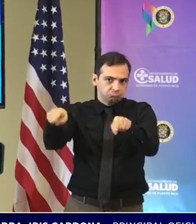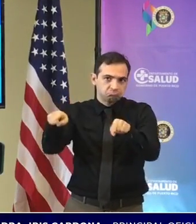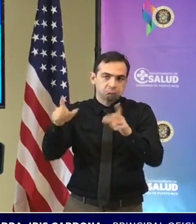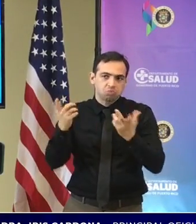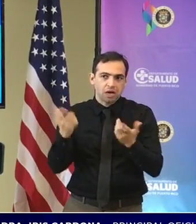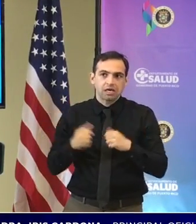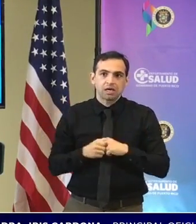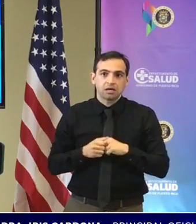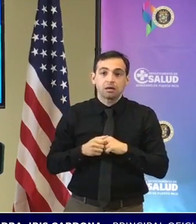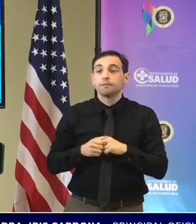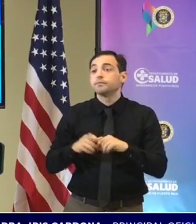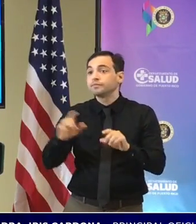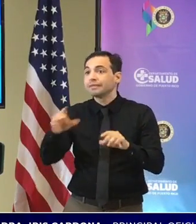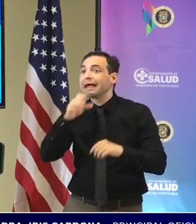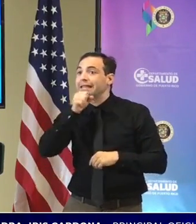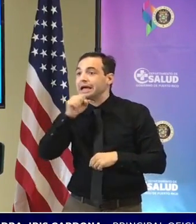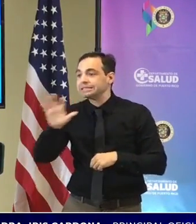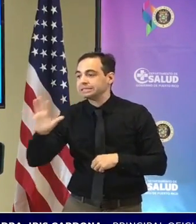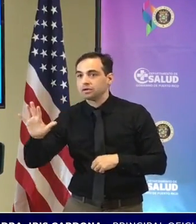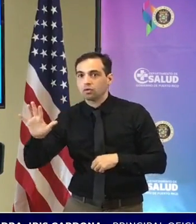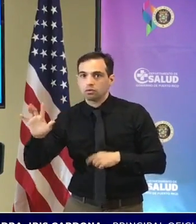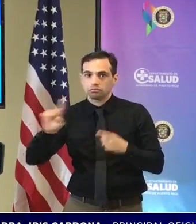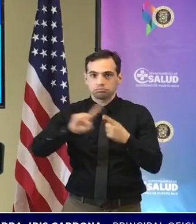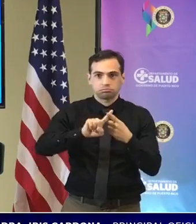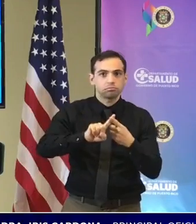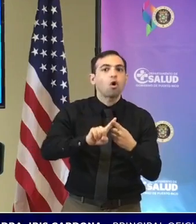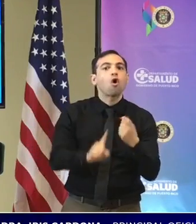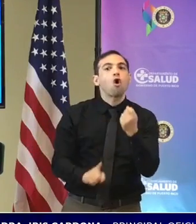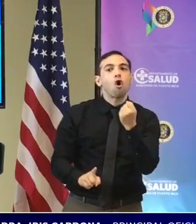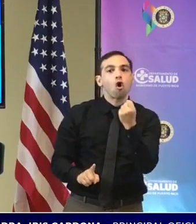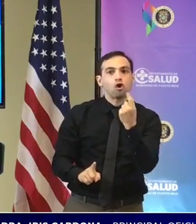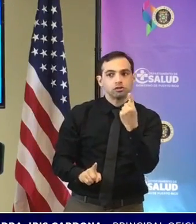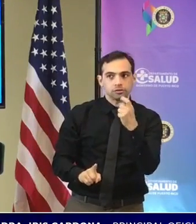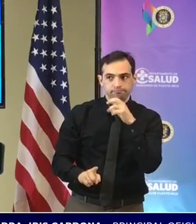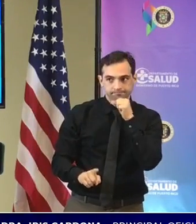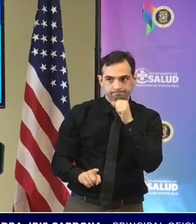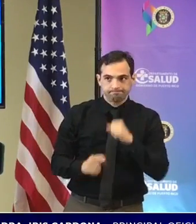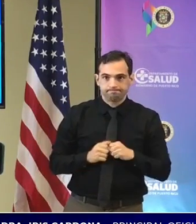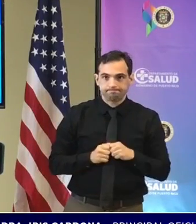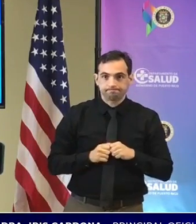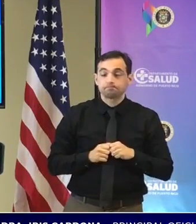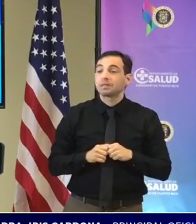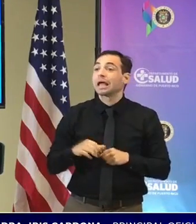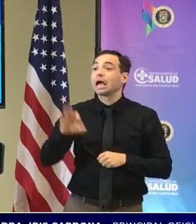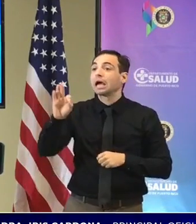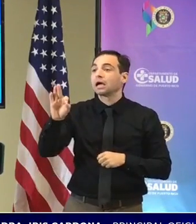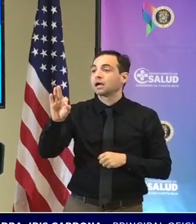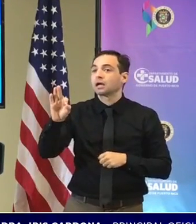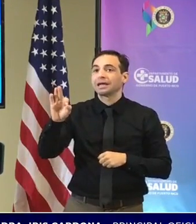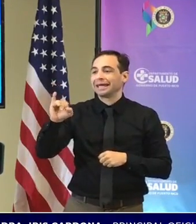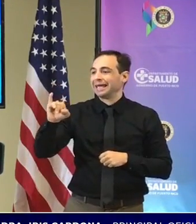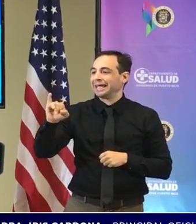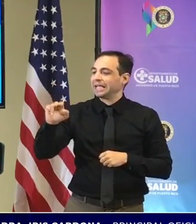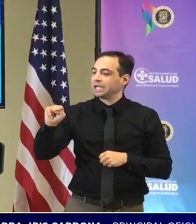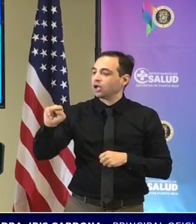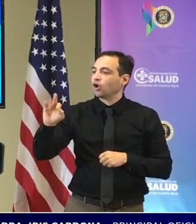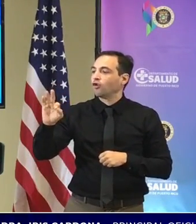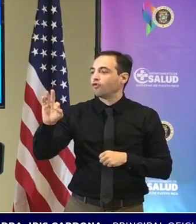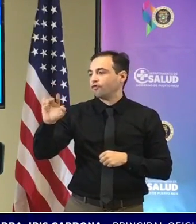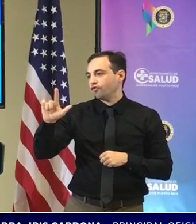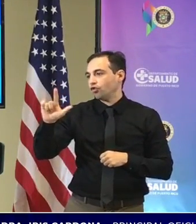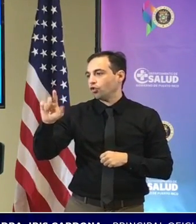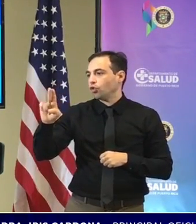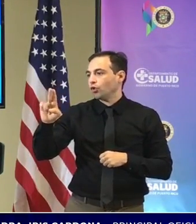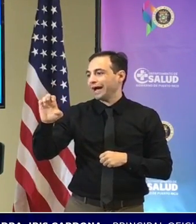5 a 11 años de edad contaremos con vacunas contra la influenza para aquellos que la deseen y contaremos